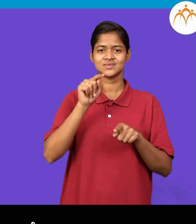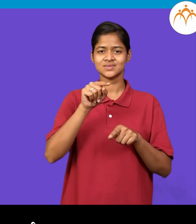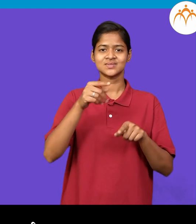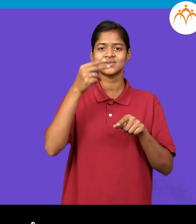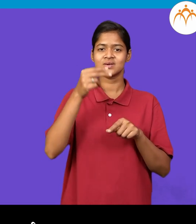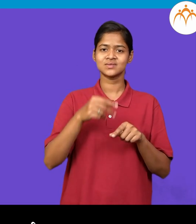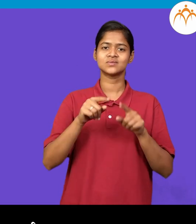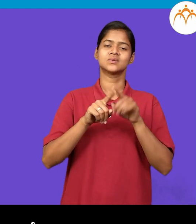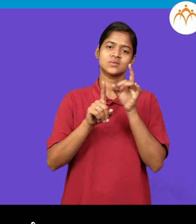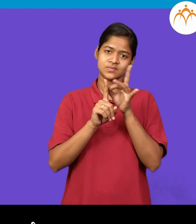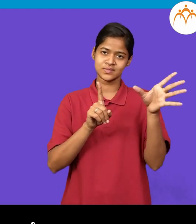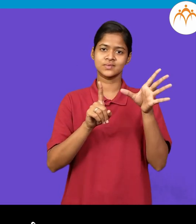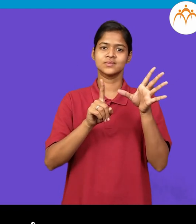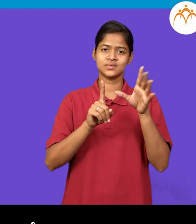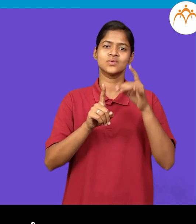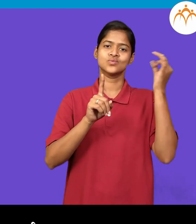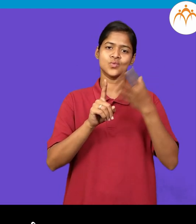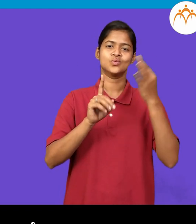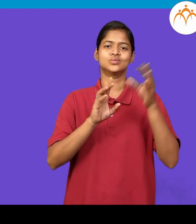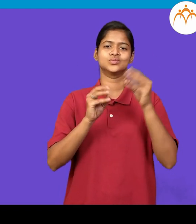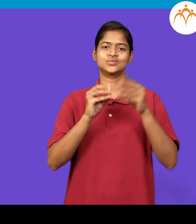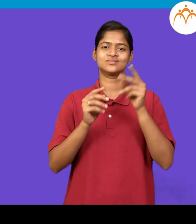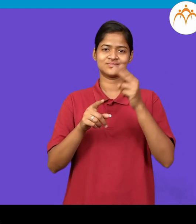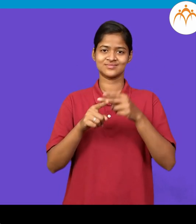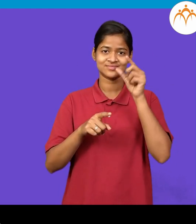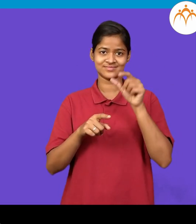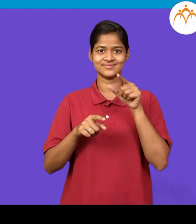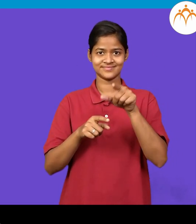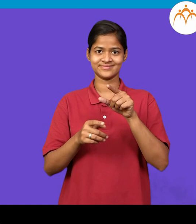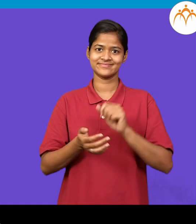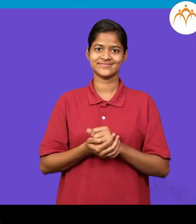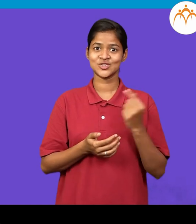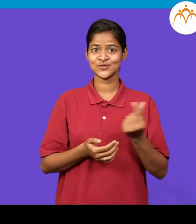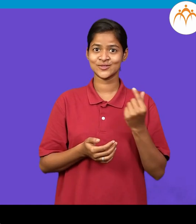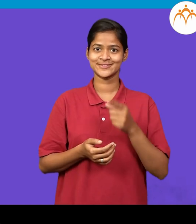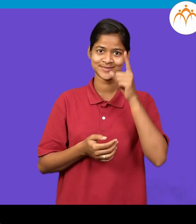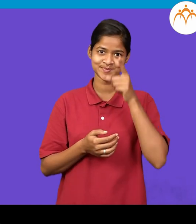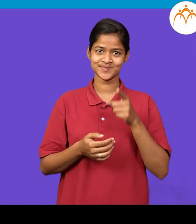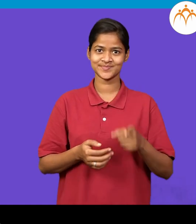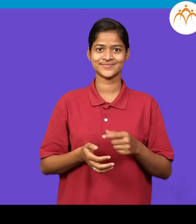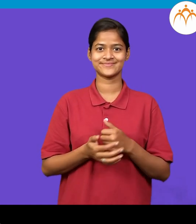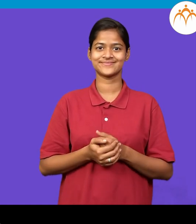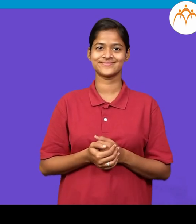तरच सर्वनाम वापरताद, मग त्या नामा आईवजी सर्वनाम वापरताद,